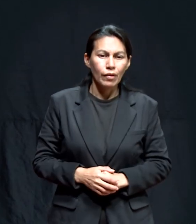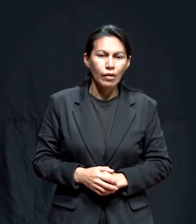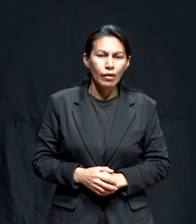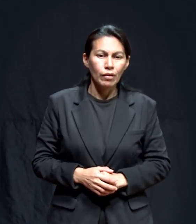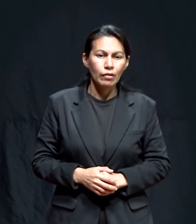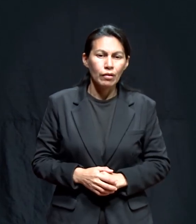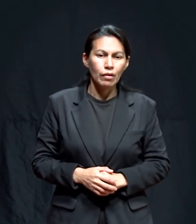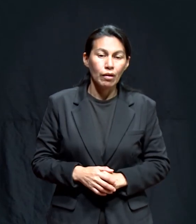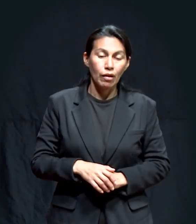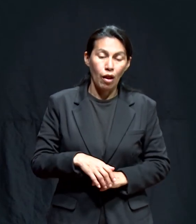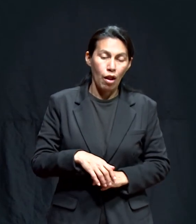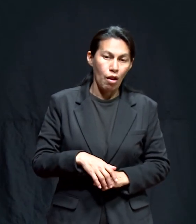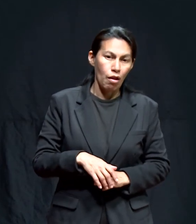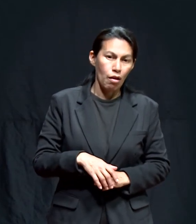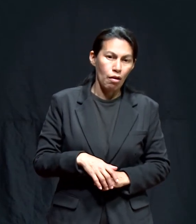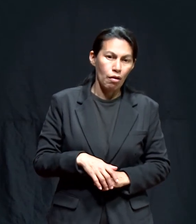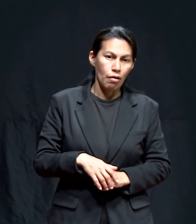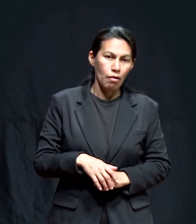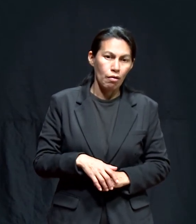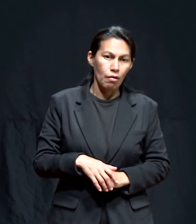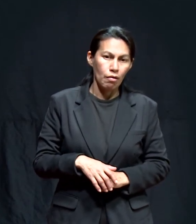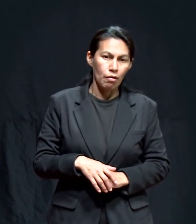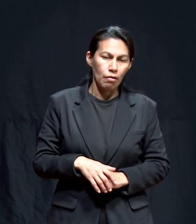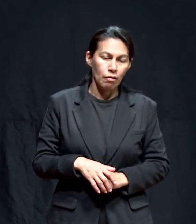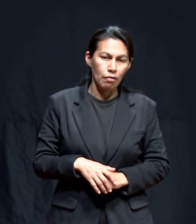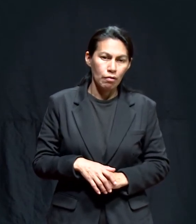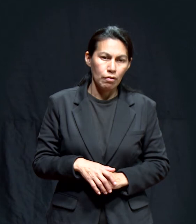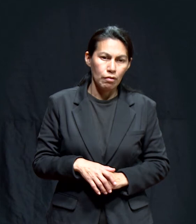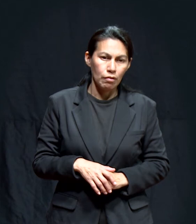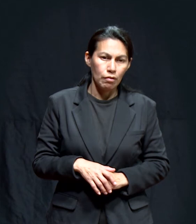Llegaba yo los lunes y otra vez al trabajo.